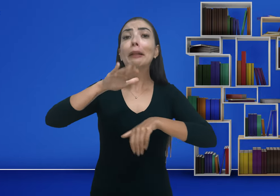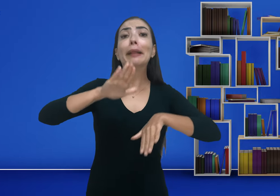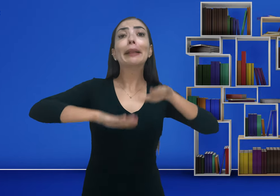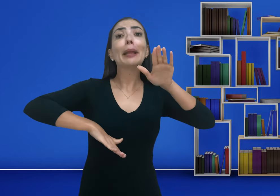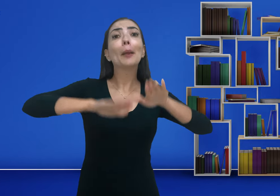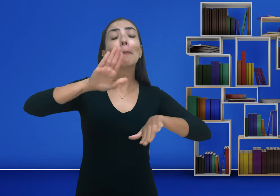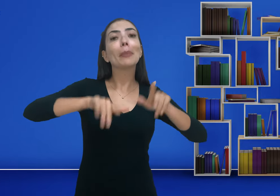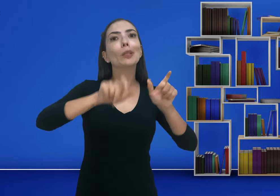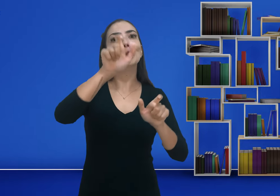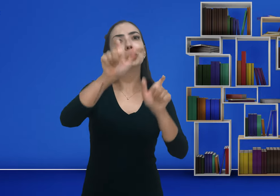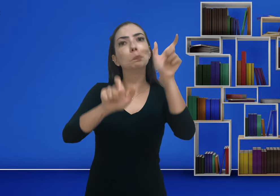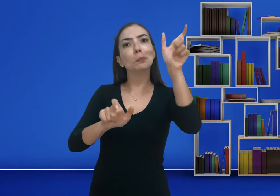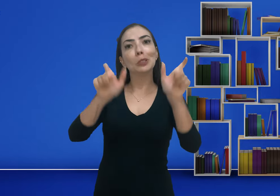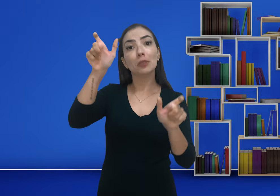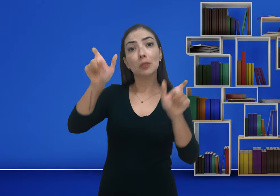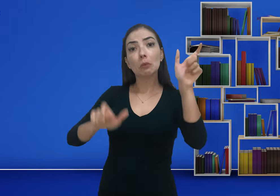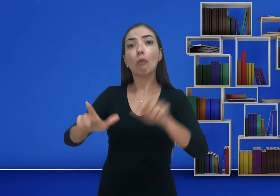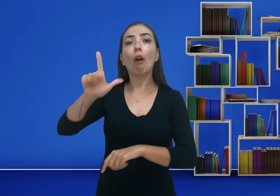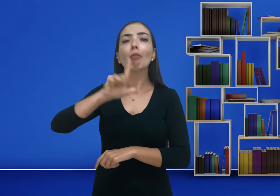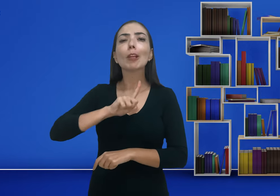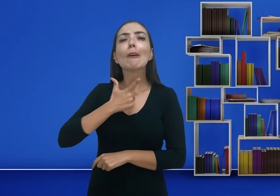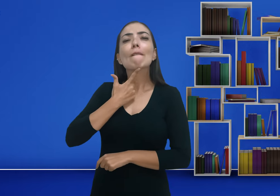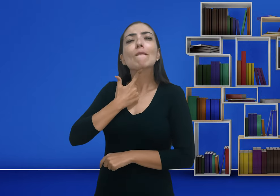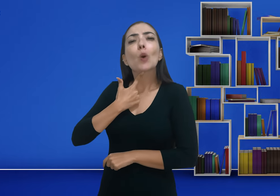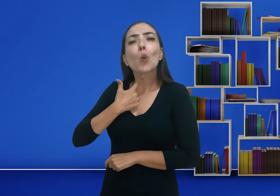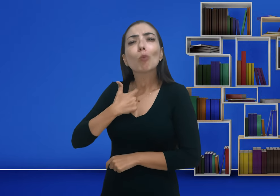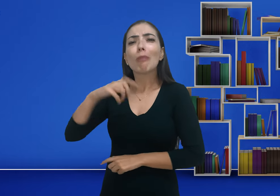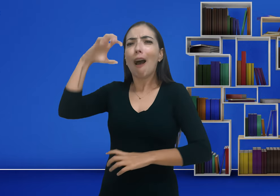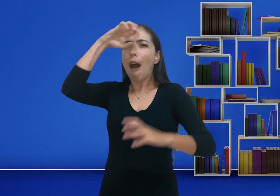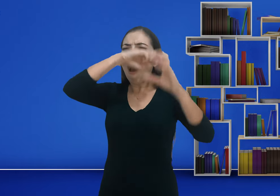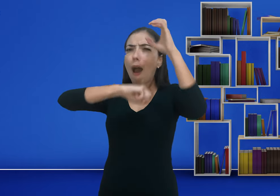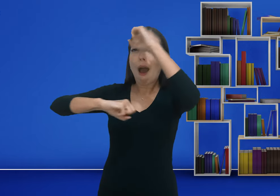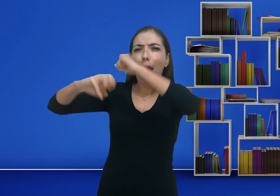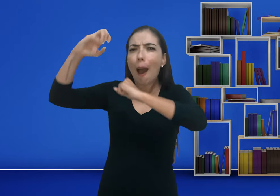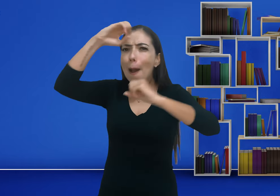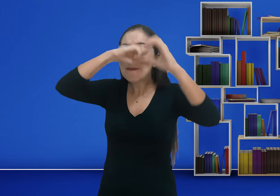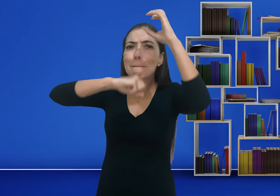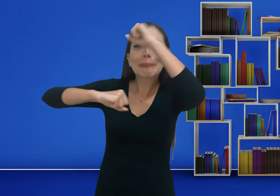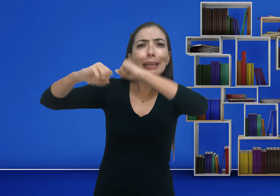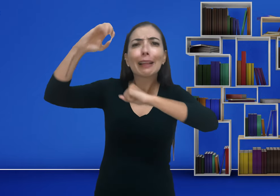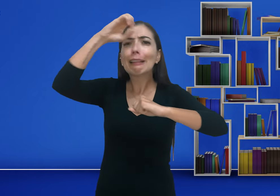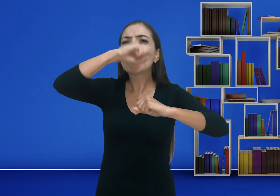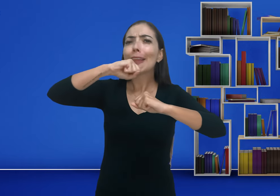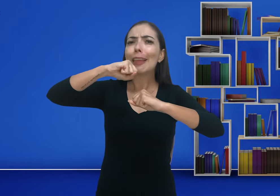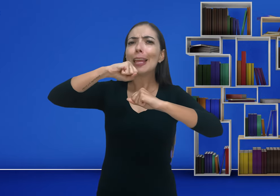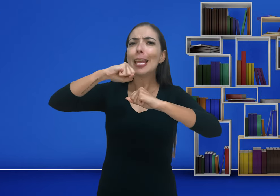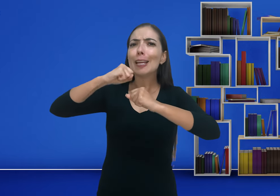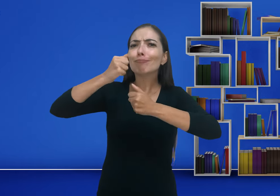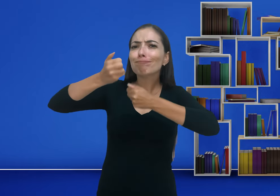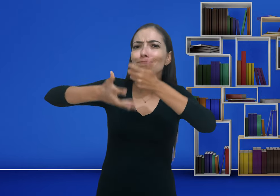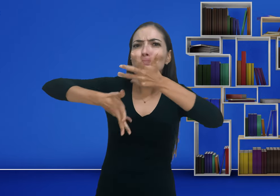Vai depender de pessoa para pessoa e a vontade e determinação de aprender a língua de sinais.